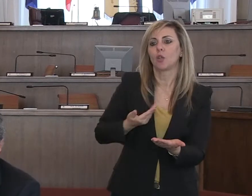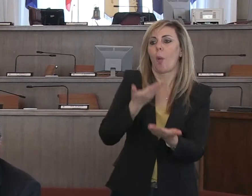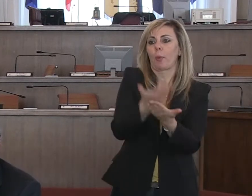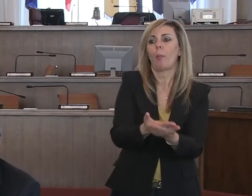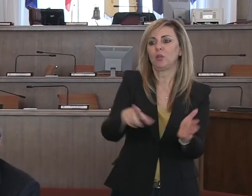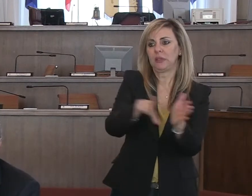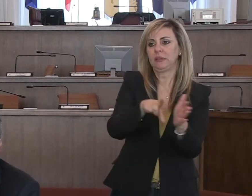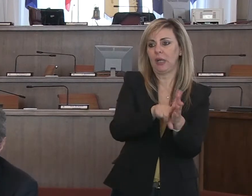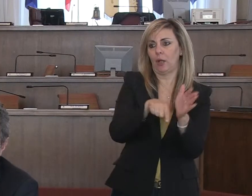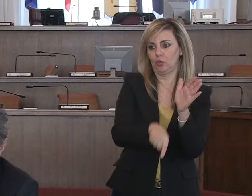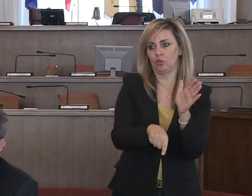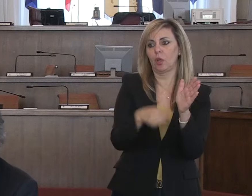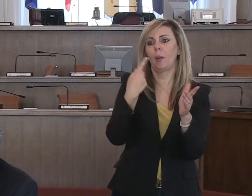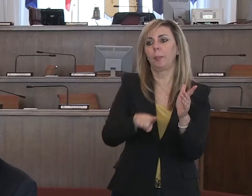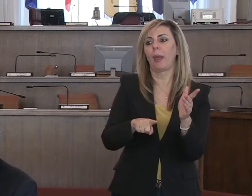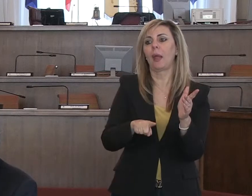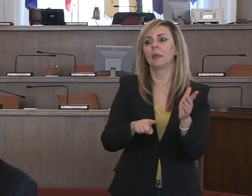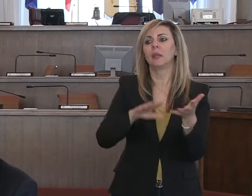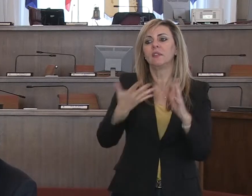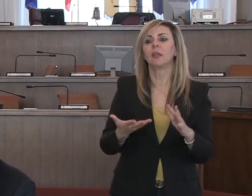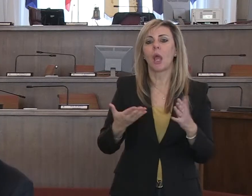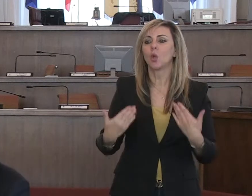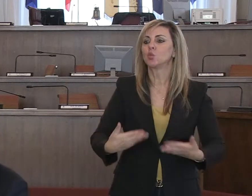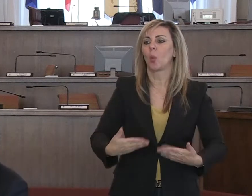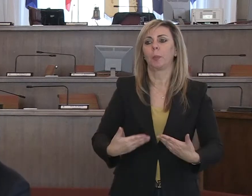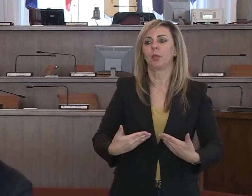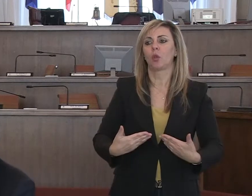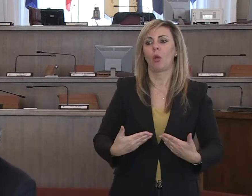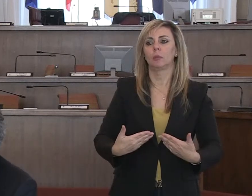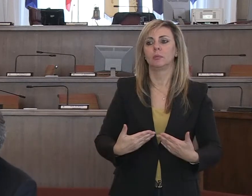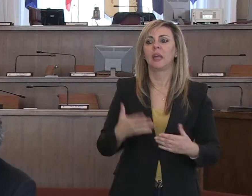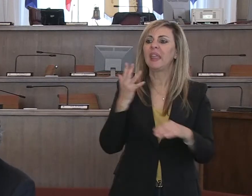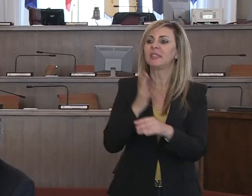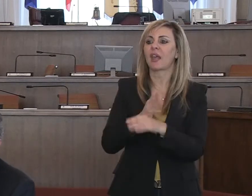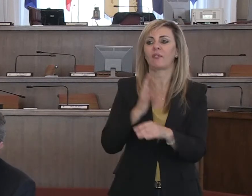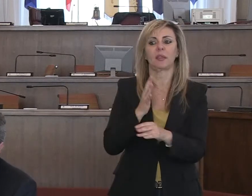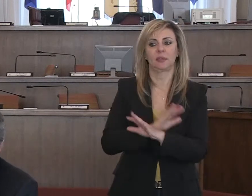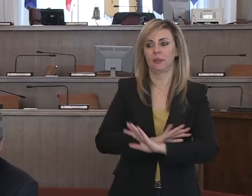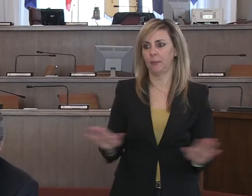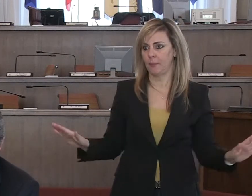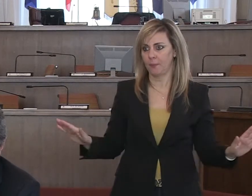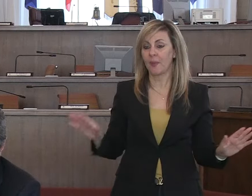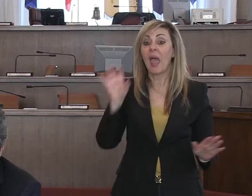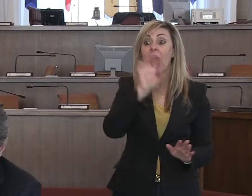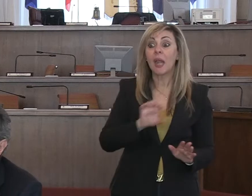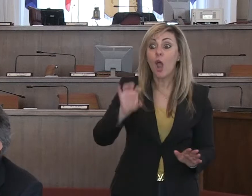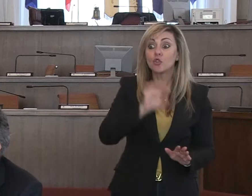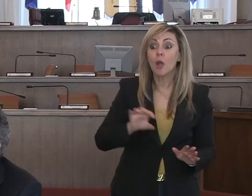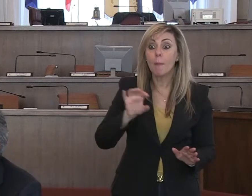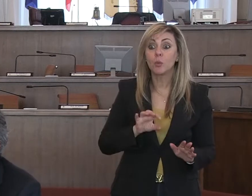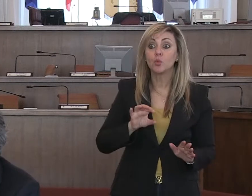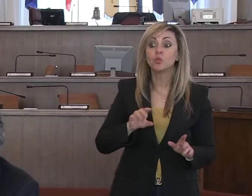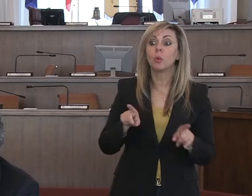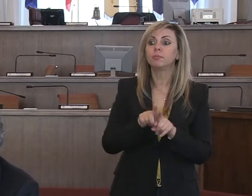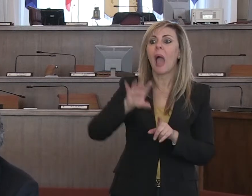legge per mettere in campo le immediate misure che si possono mettere in campo e la Regione Abruzzo come la Generalità delle altre